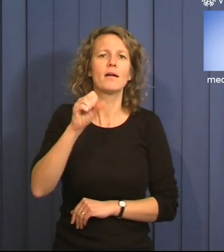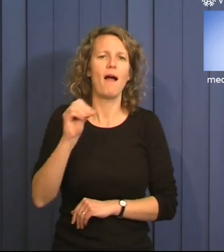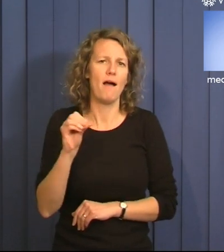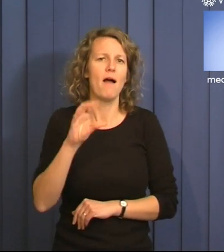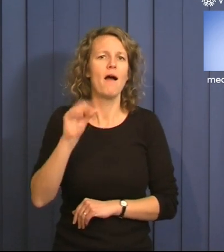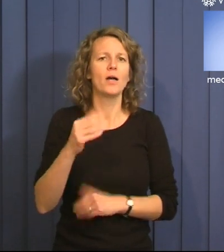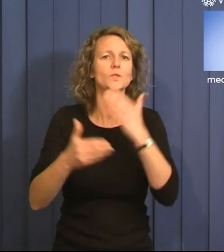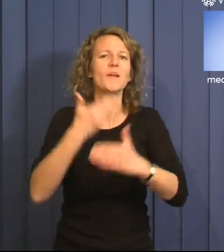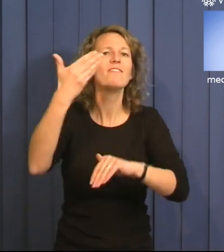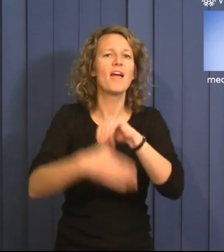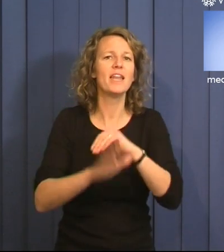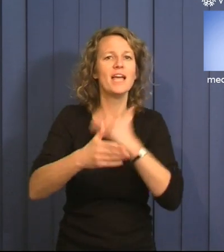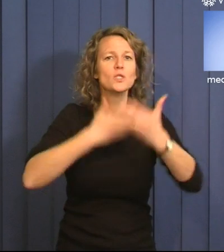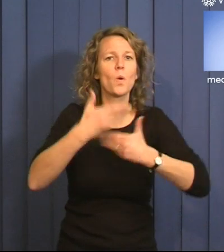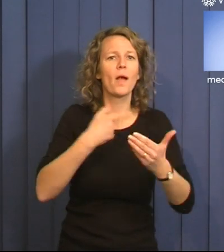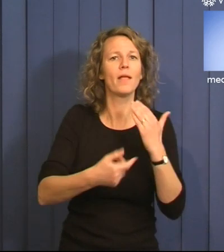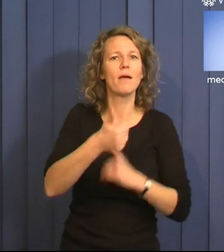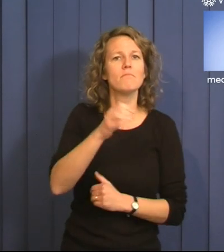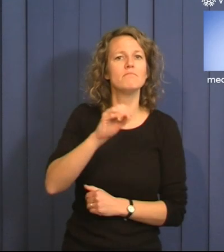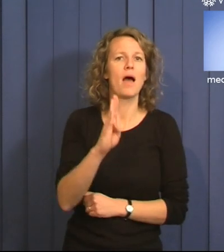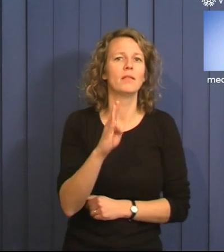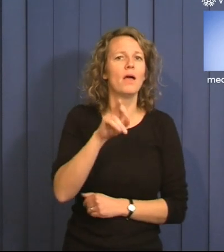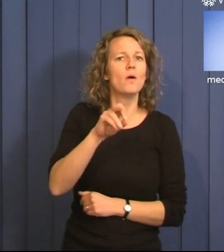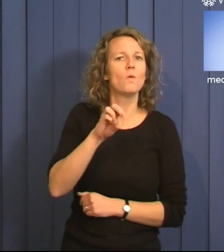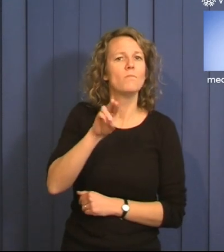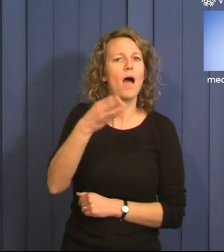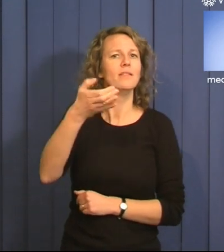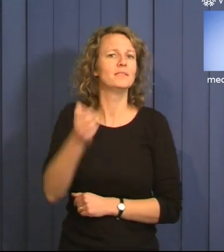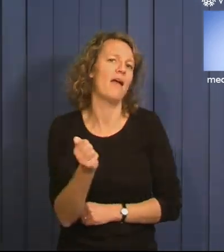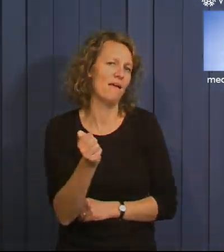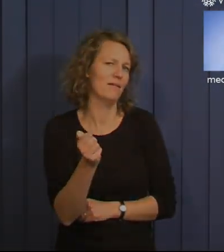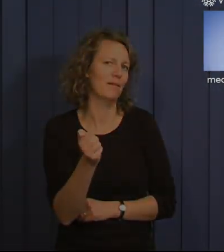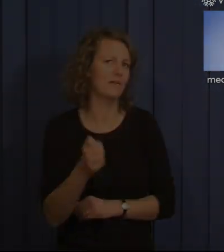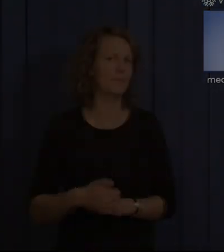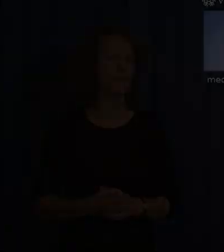Romance. Ra, ra, ra, ra, ra, ma, ra, ma, ma, gaga.